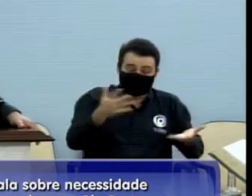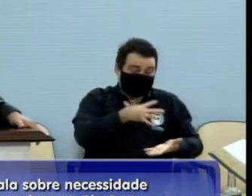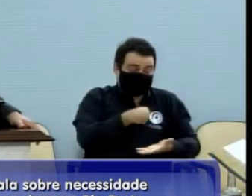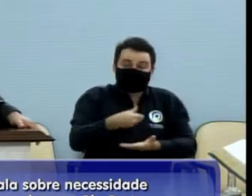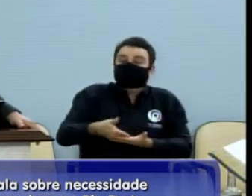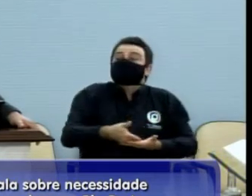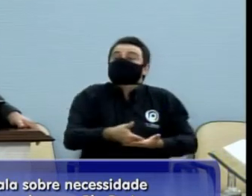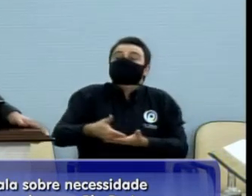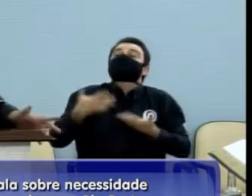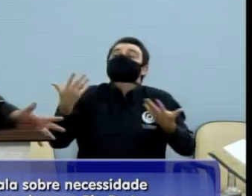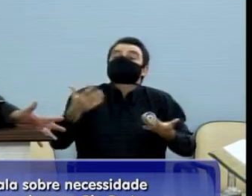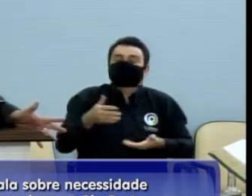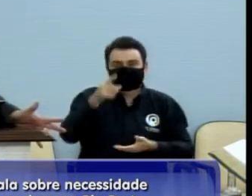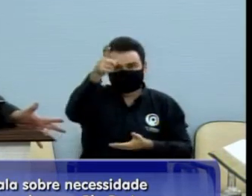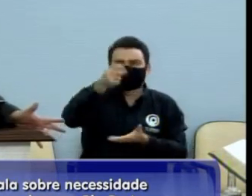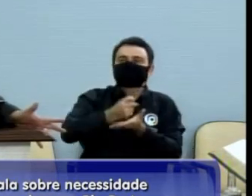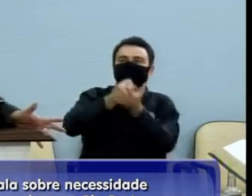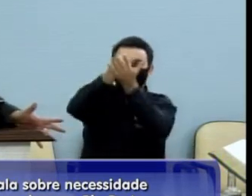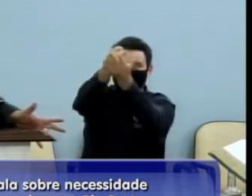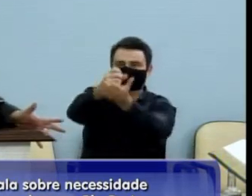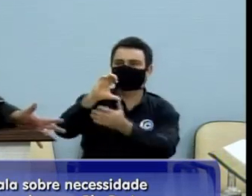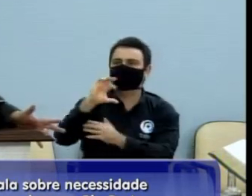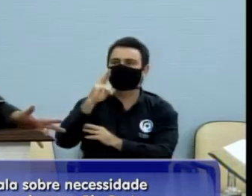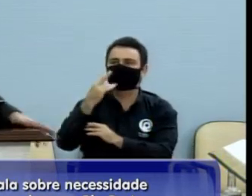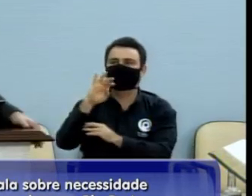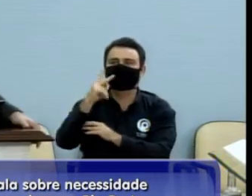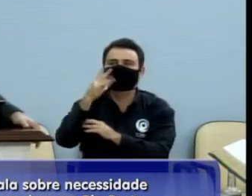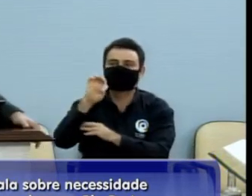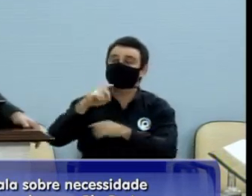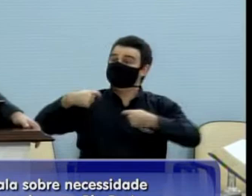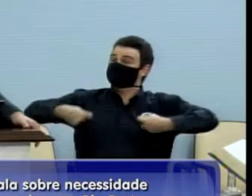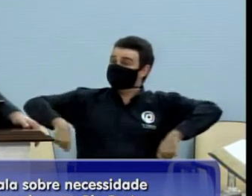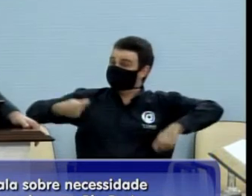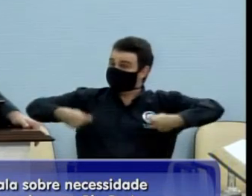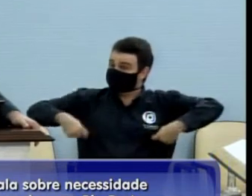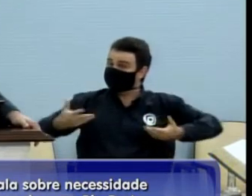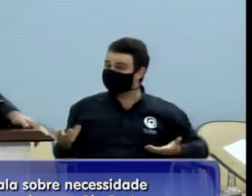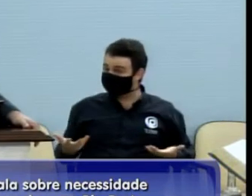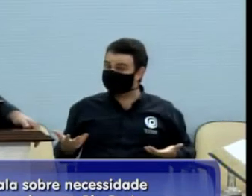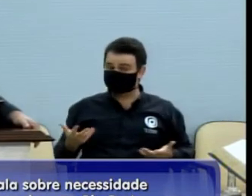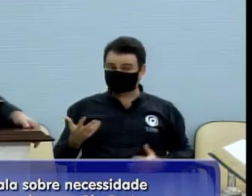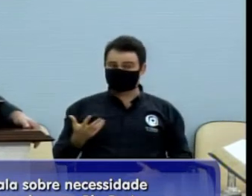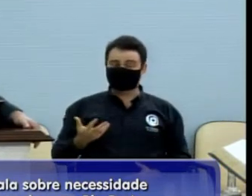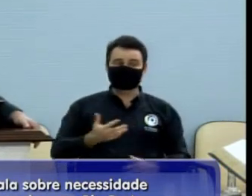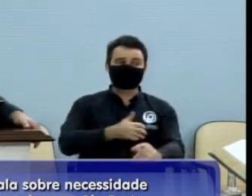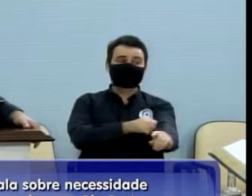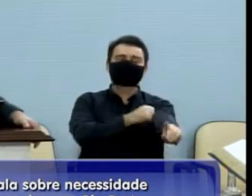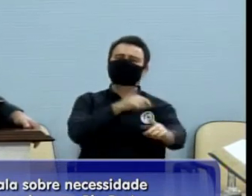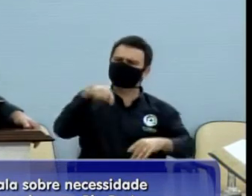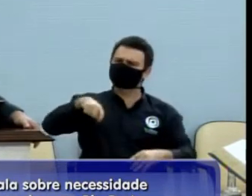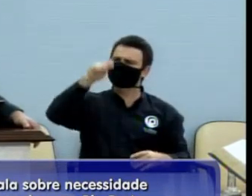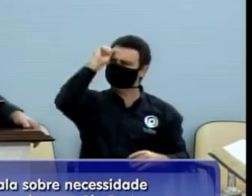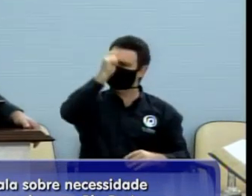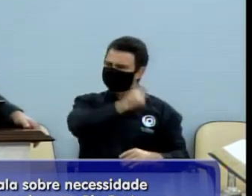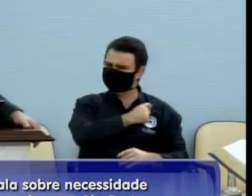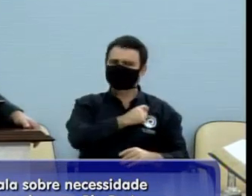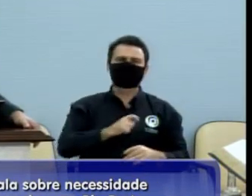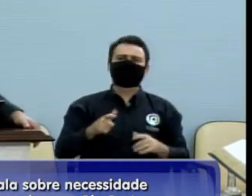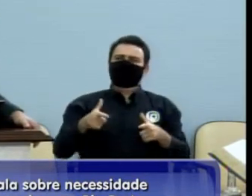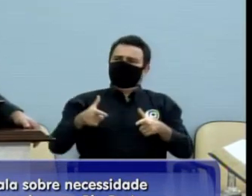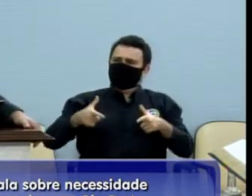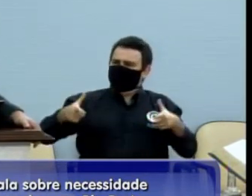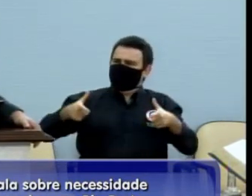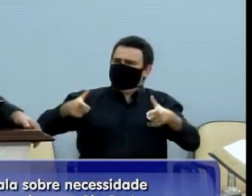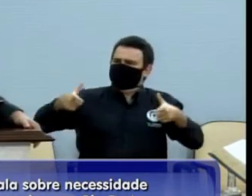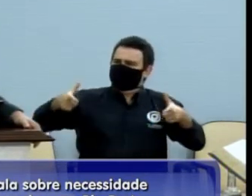seus filhos, e a nossa cidade é promissora, tem crescido no seu perímetro urbano